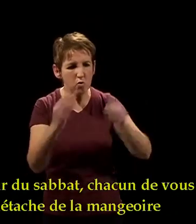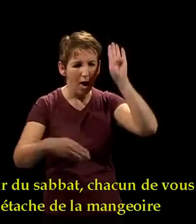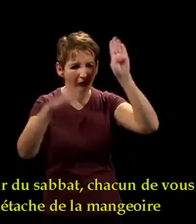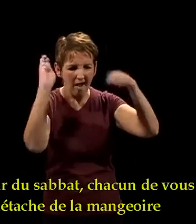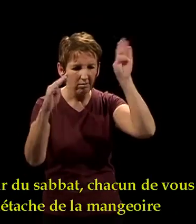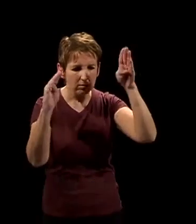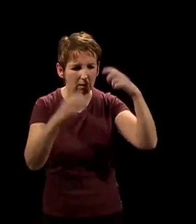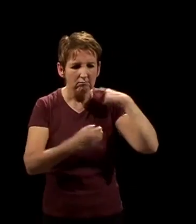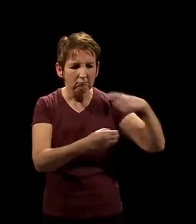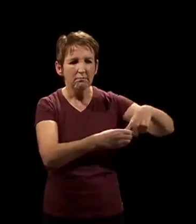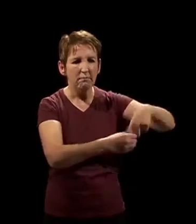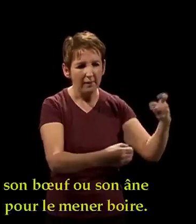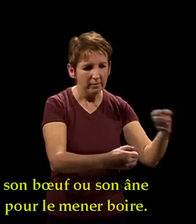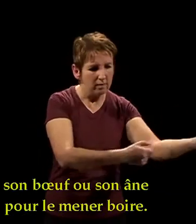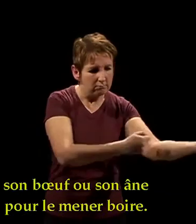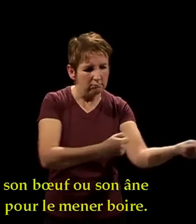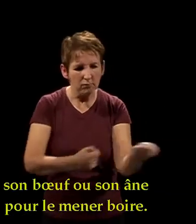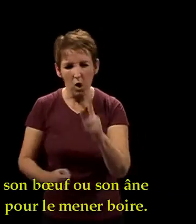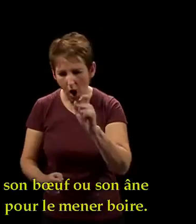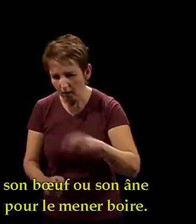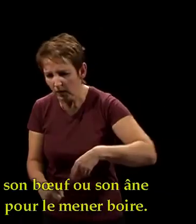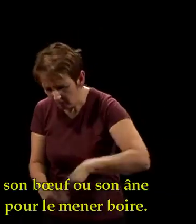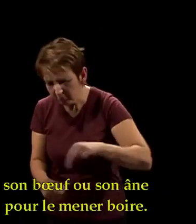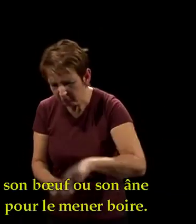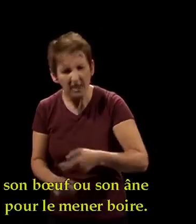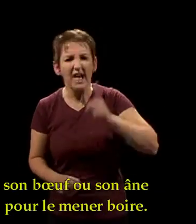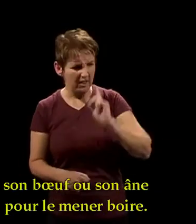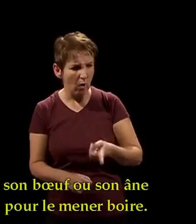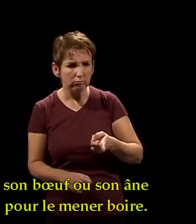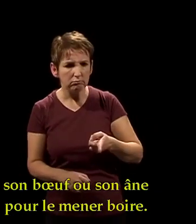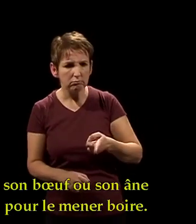détache de la mangeoire son bœuf ou son âne pour le mener boire.